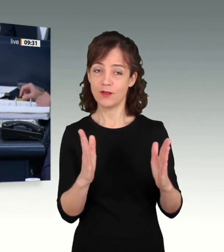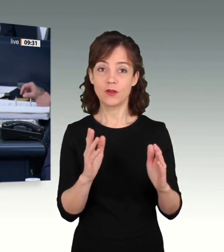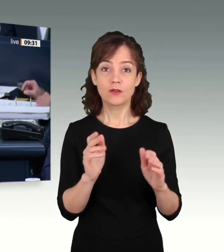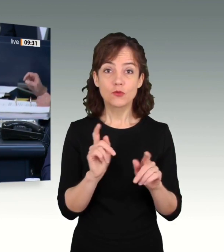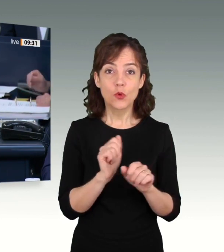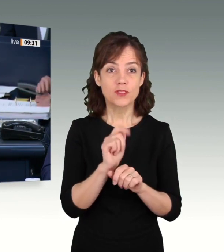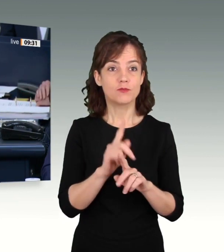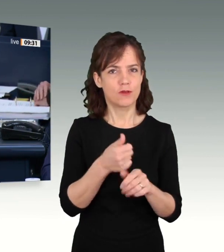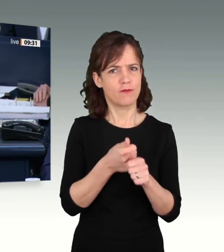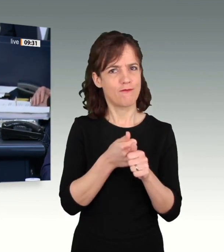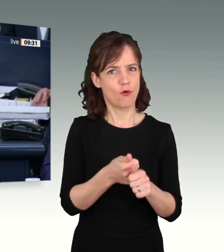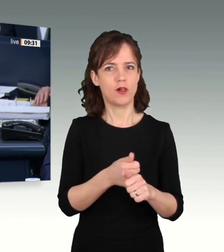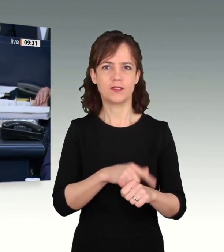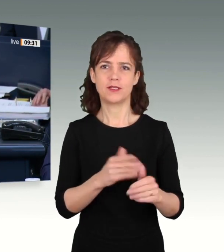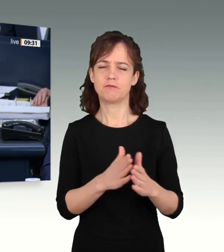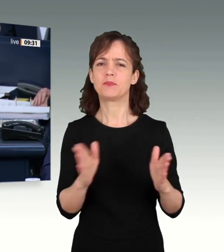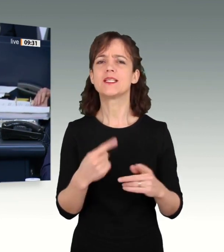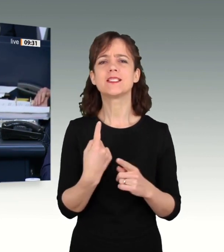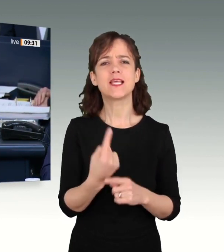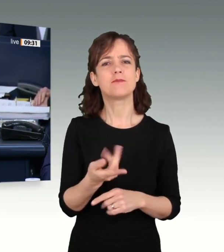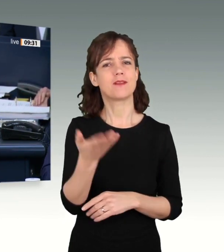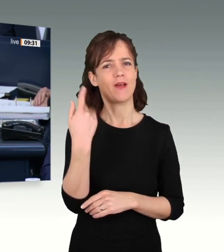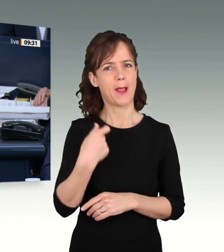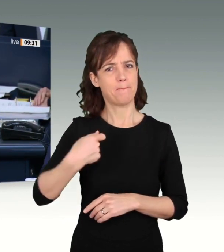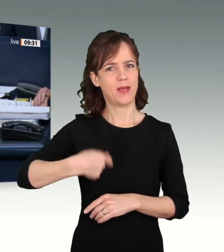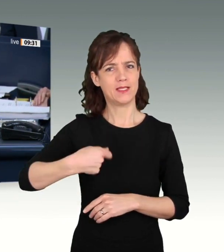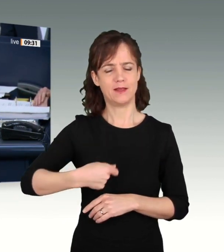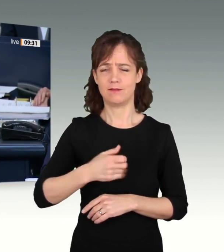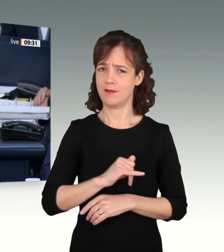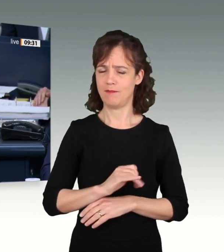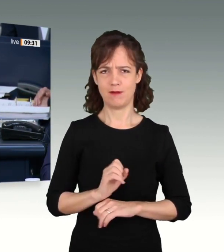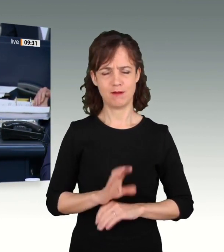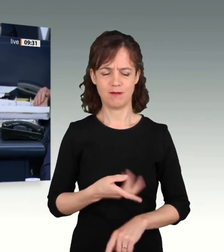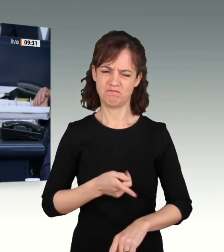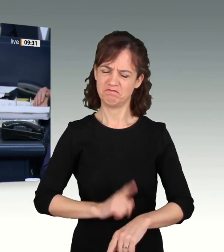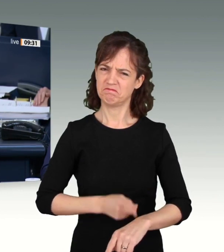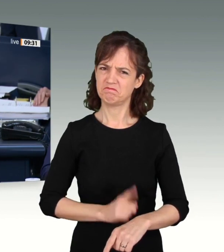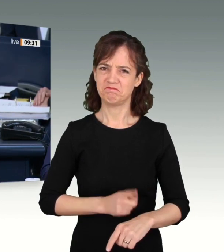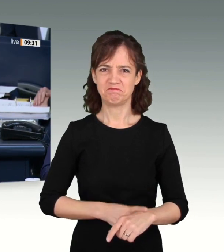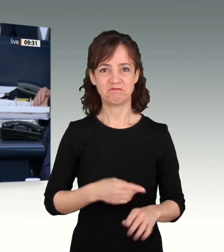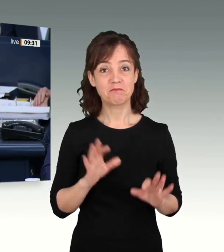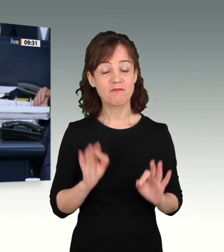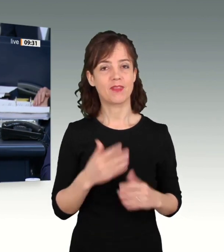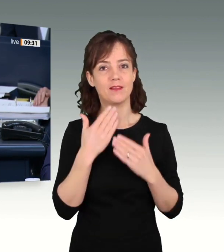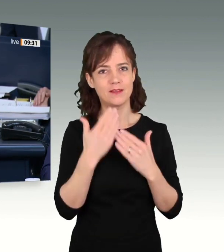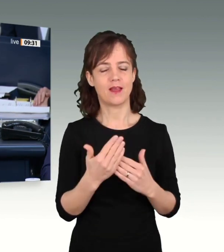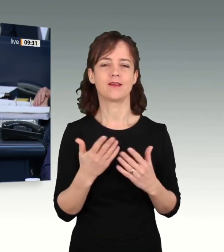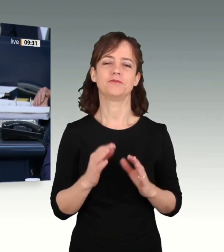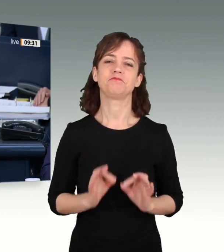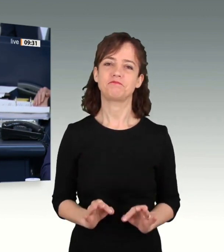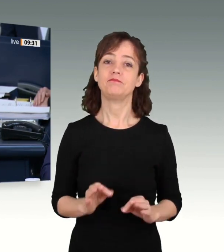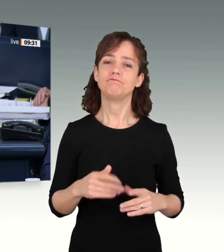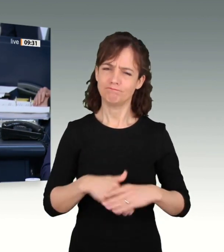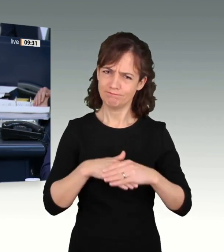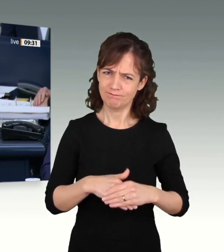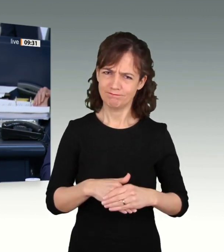haben Sie ja selbst als Präsident hier oben auch immer eingehalten. Herzlichen Dank dafür und ich gratuliere Ihnen, Sie